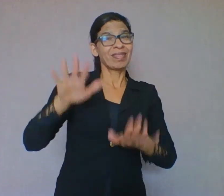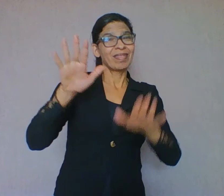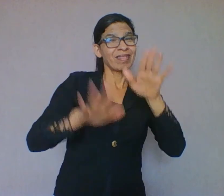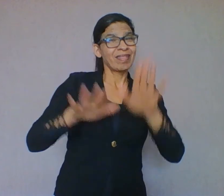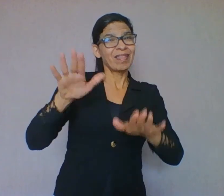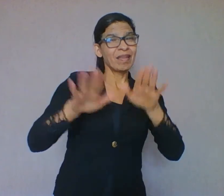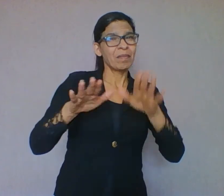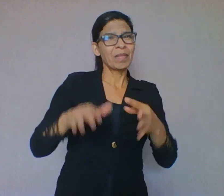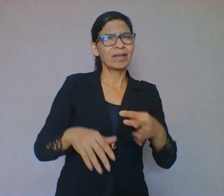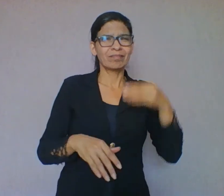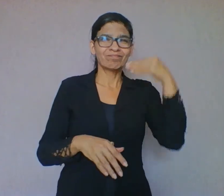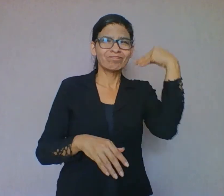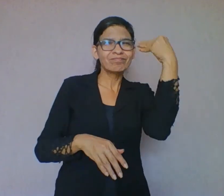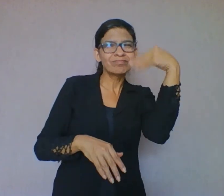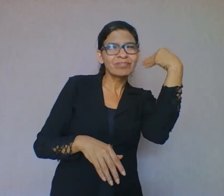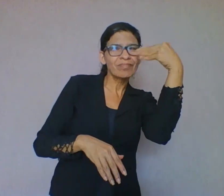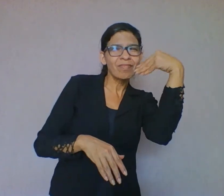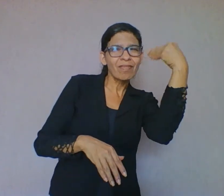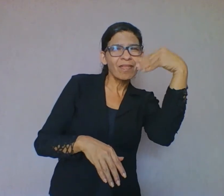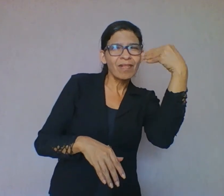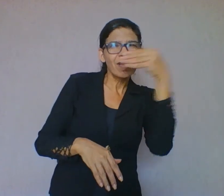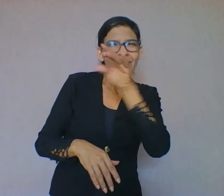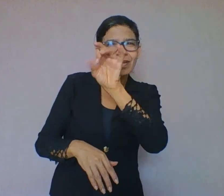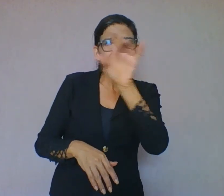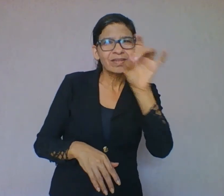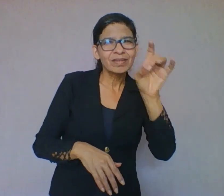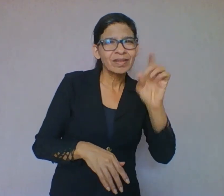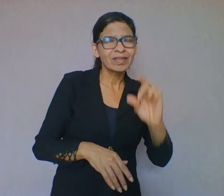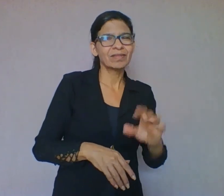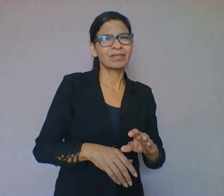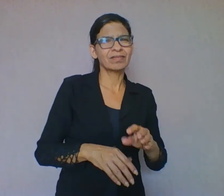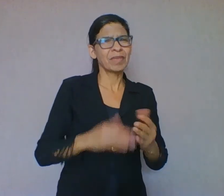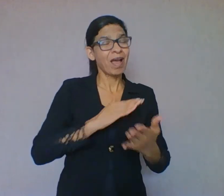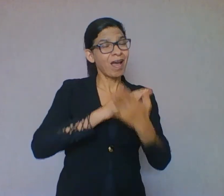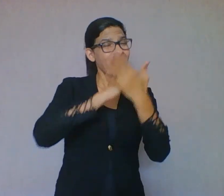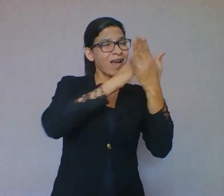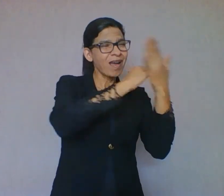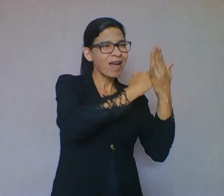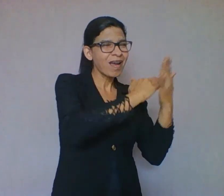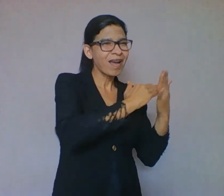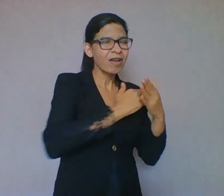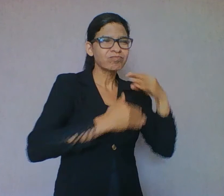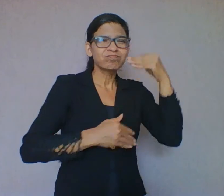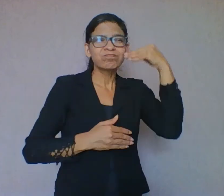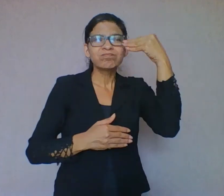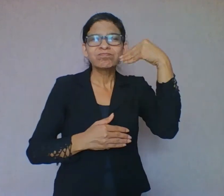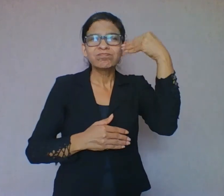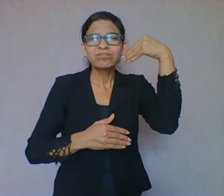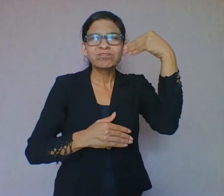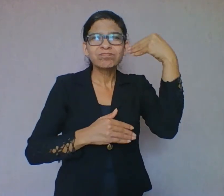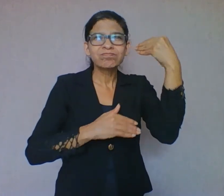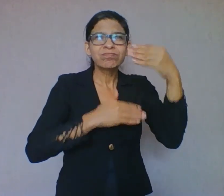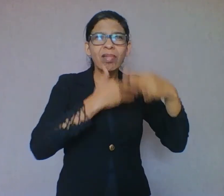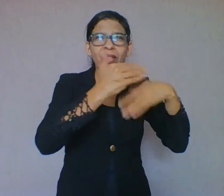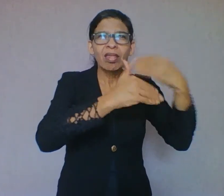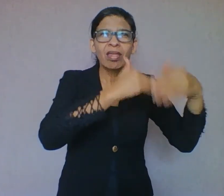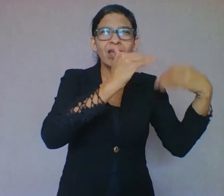que ele tenha mais sucesso na leitura, ou menos, dependendo do conhecimento de mundo que ele tem. Então, esses três tipos de